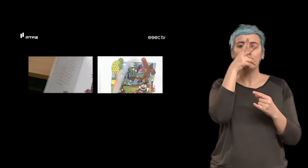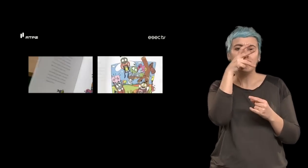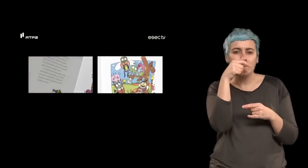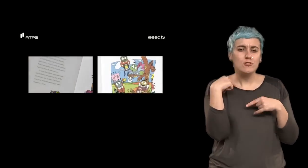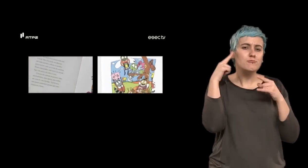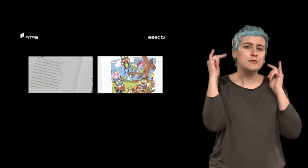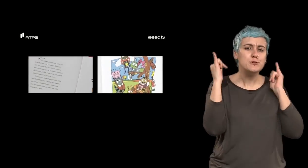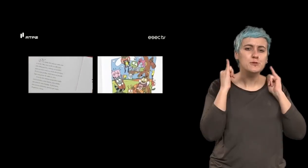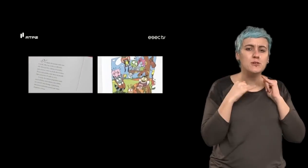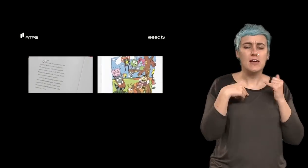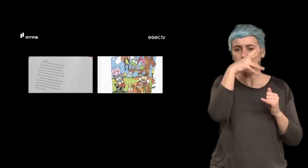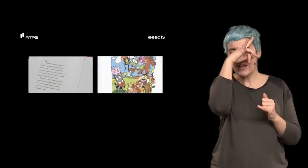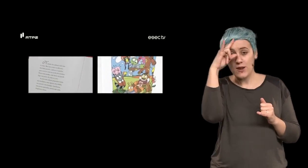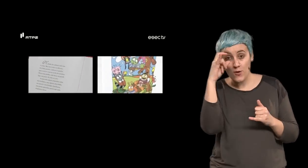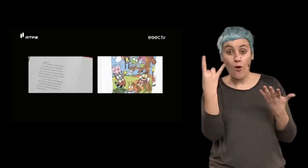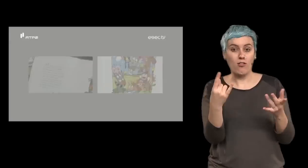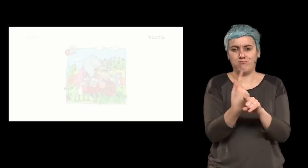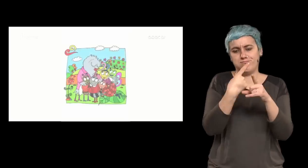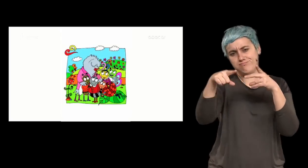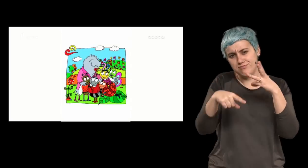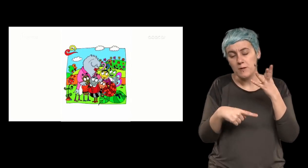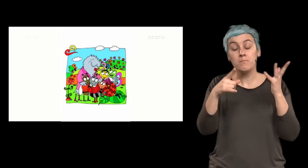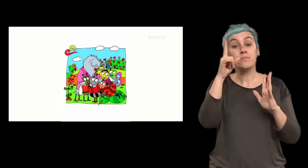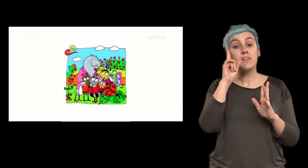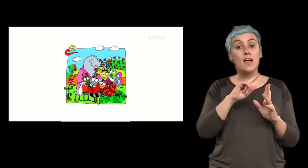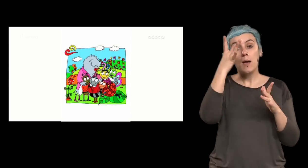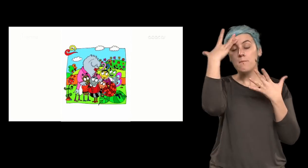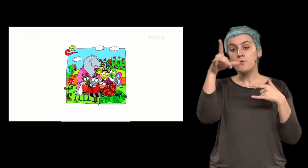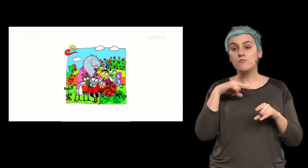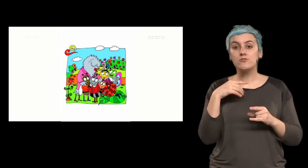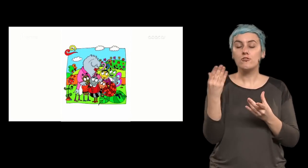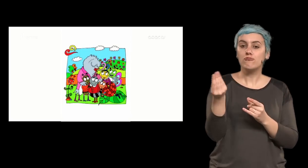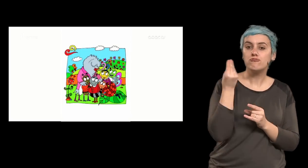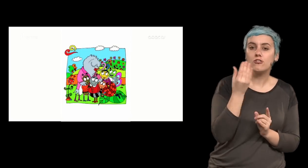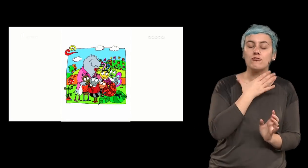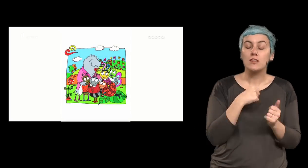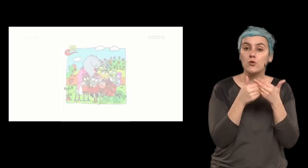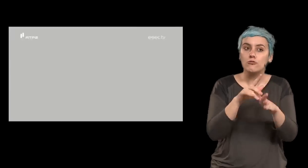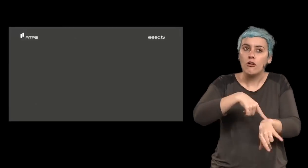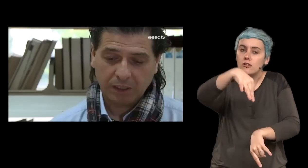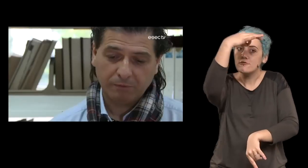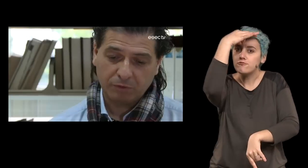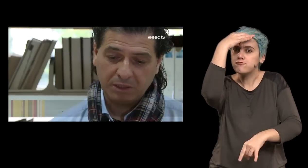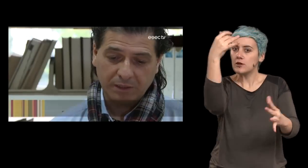a professora uma jovem andorinha gostava que toda que chegassem em horas que é uma formiga